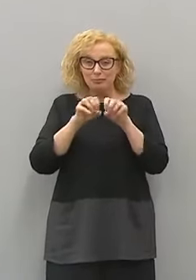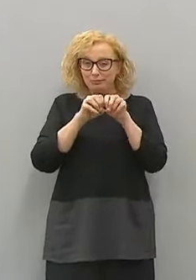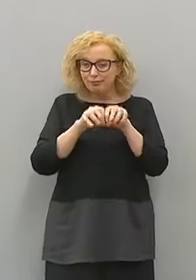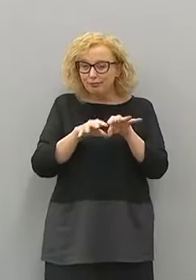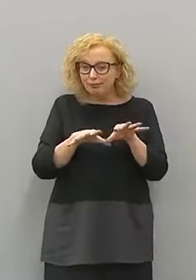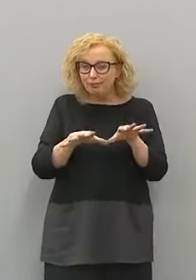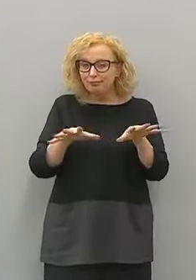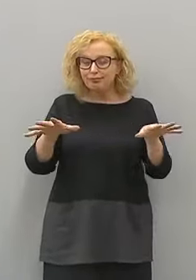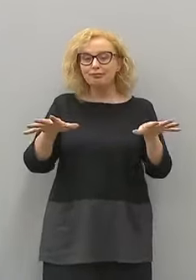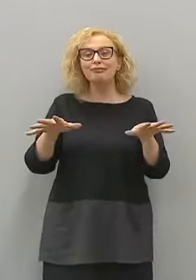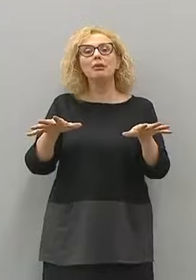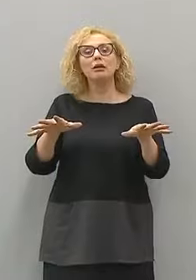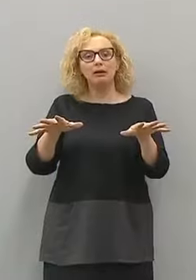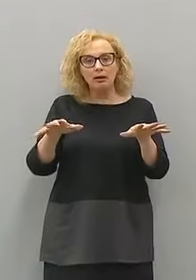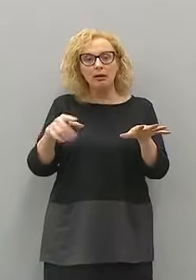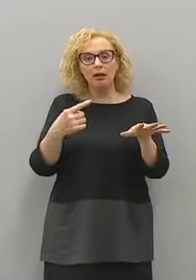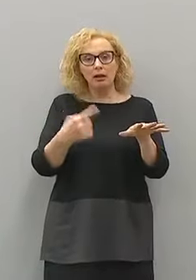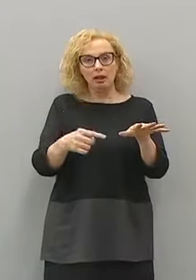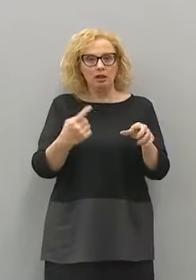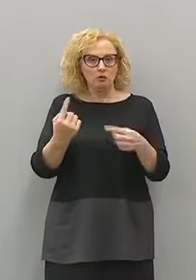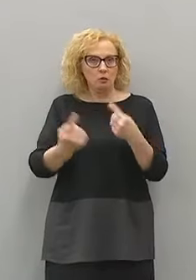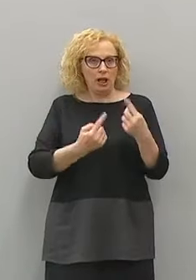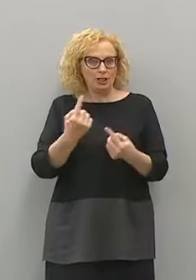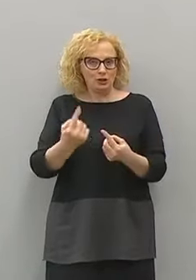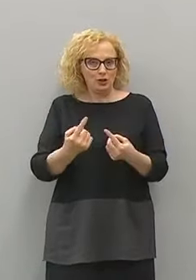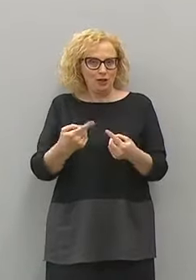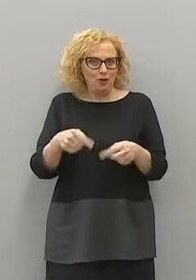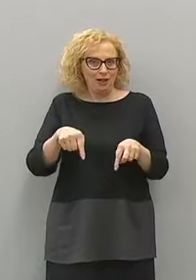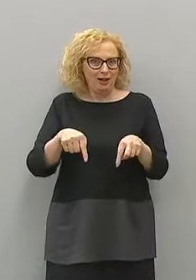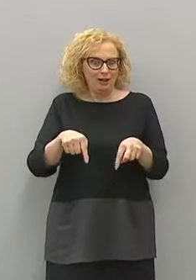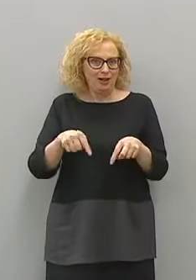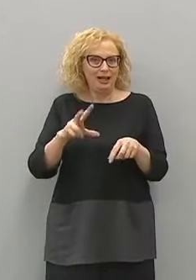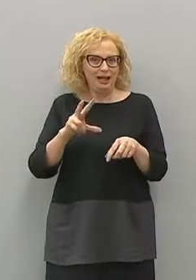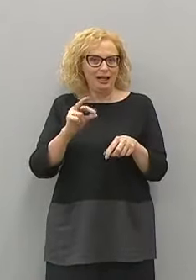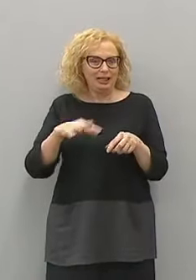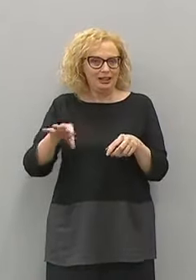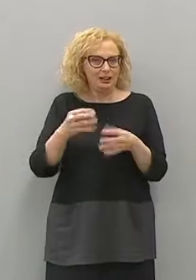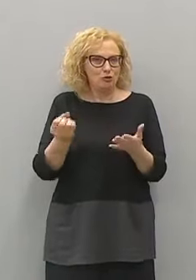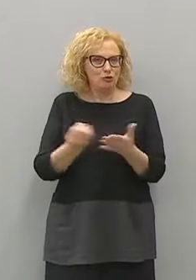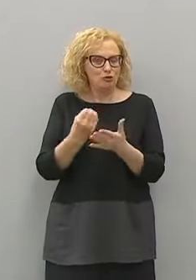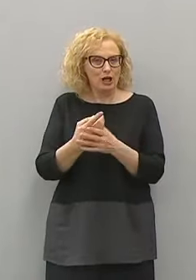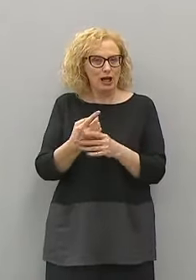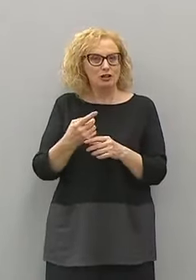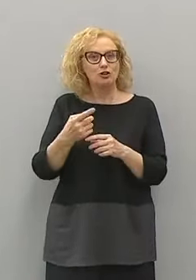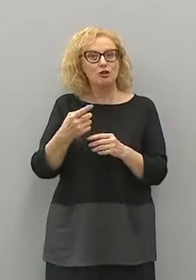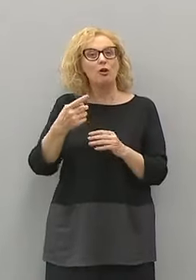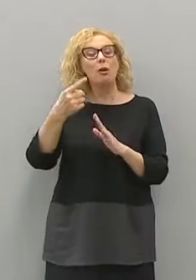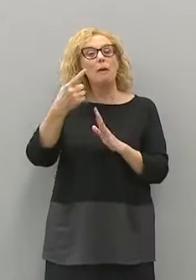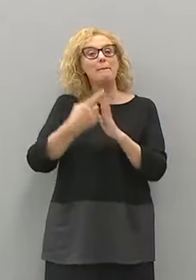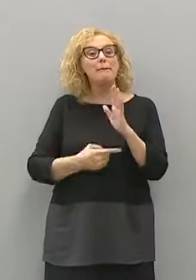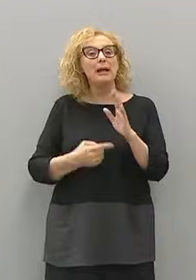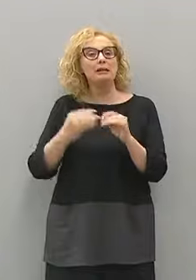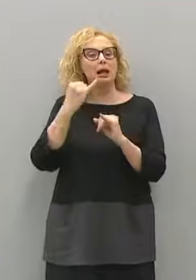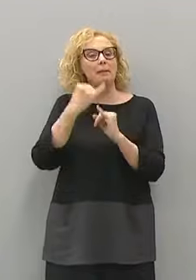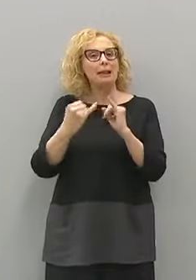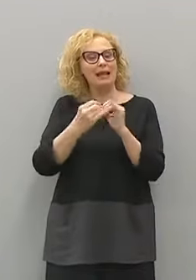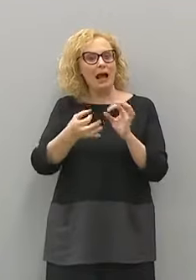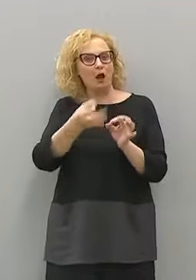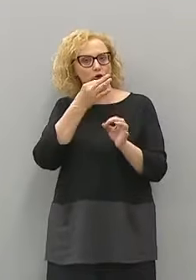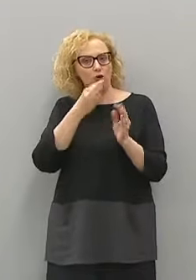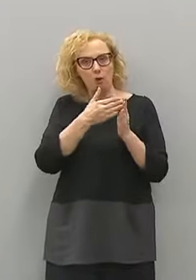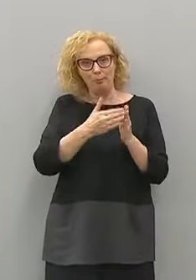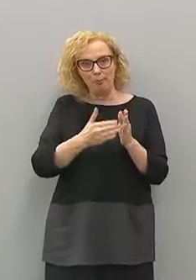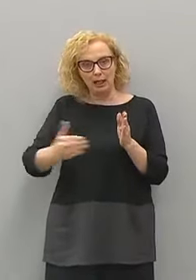del virus ed è lo stato che si è verificato di fatto da metà ottobre in avanti, in quel caso lì non